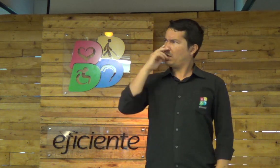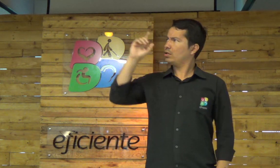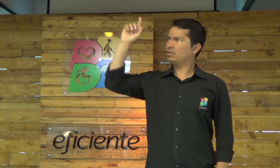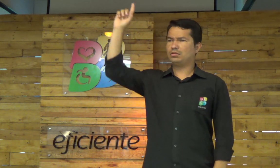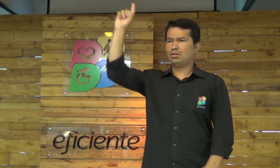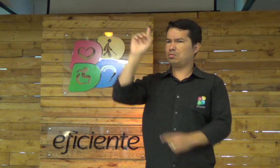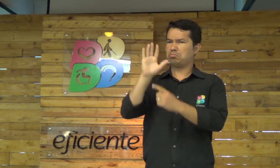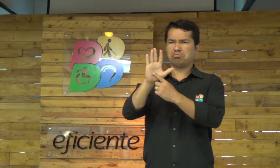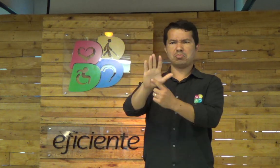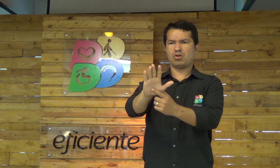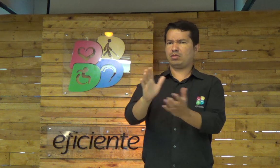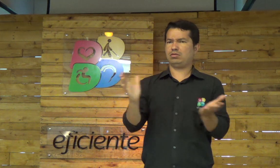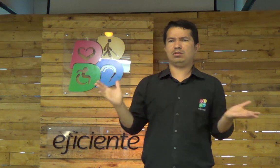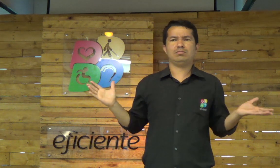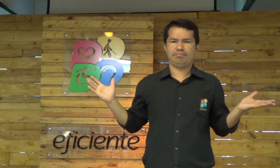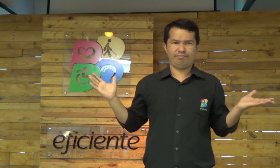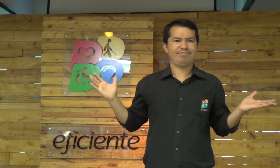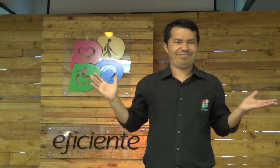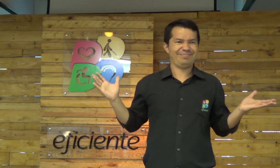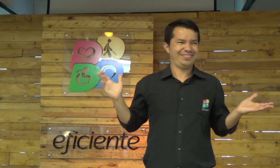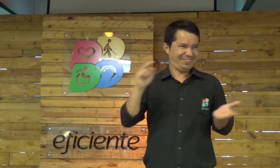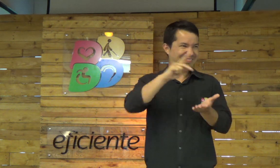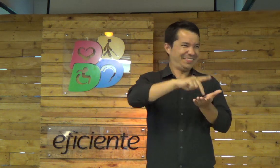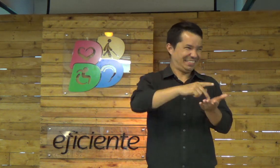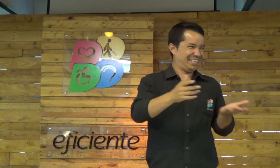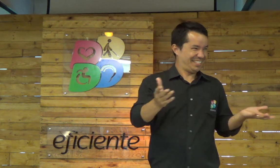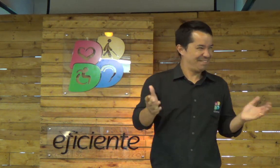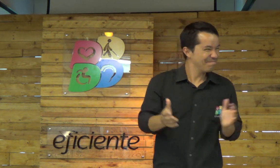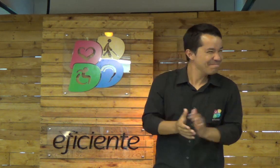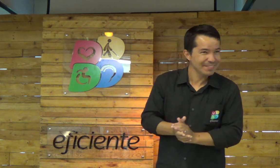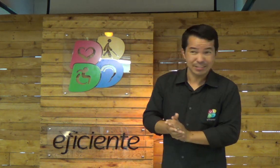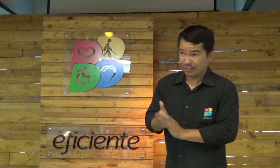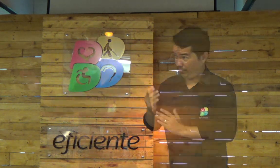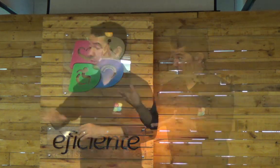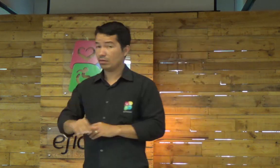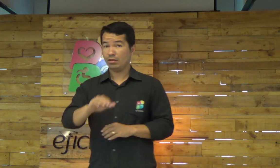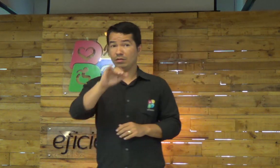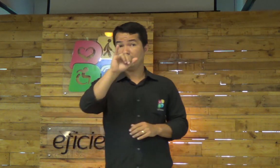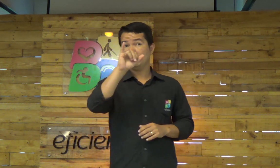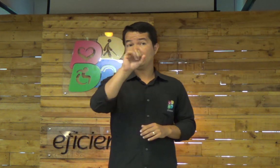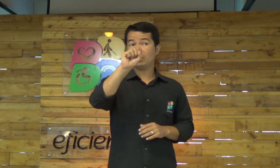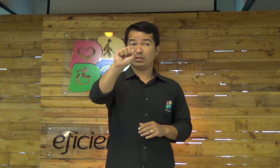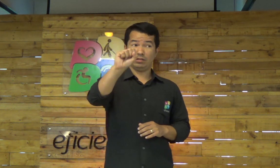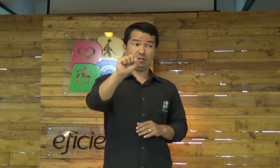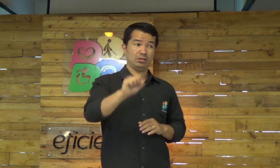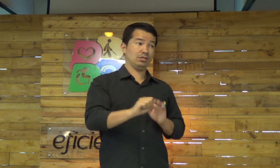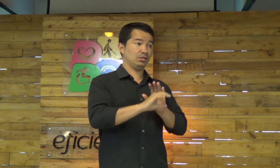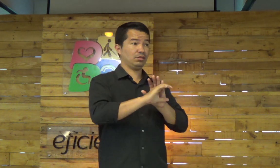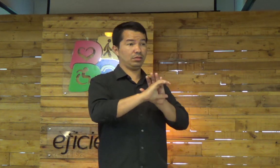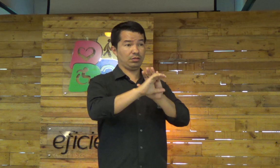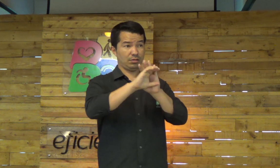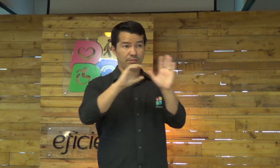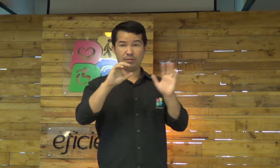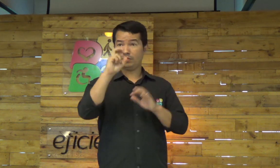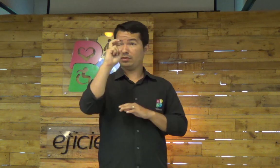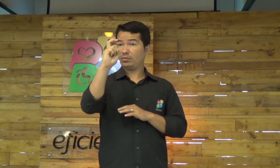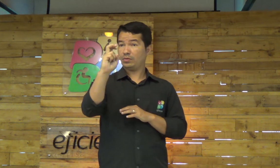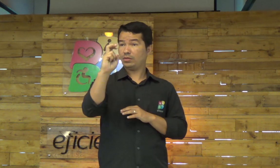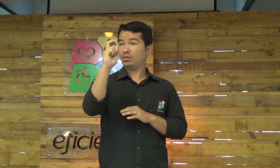E Deus já havia mostrado isso para ele. Pode passar. Isaías, capítulo